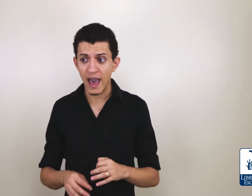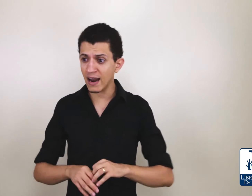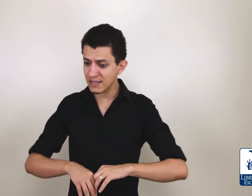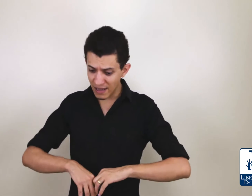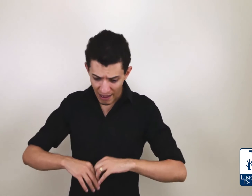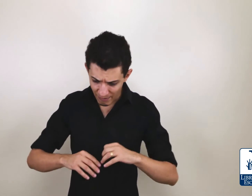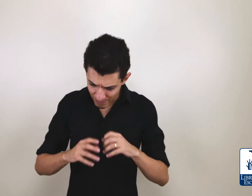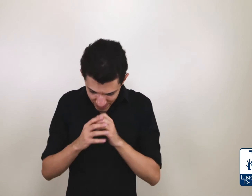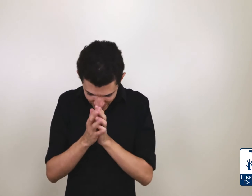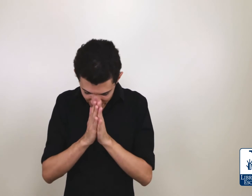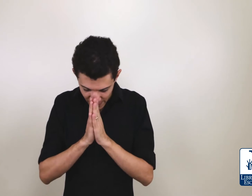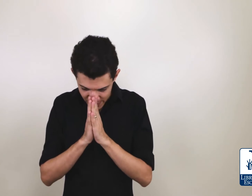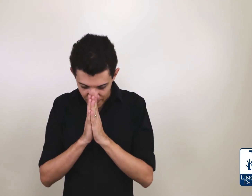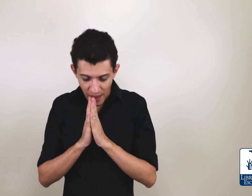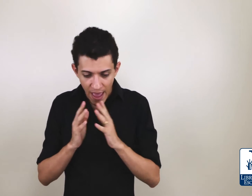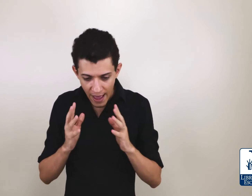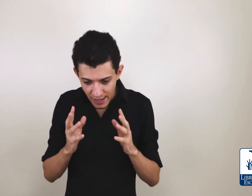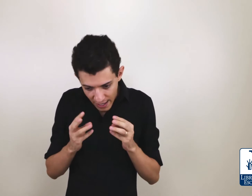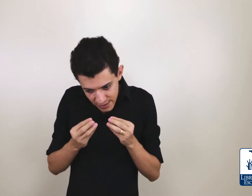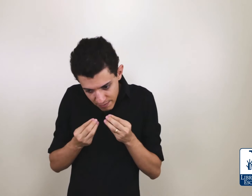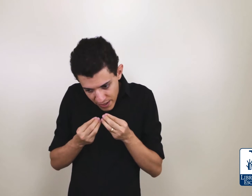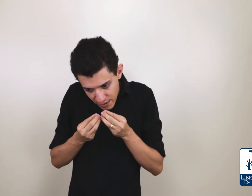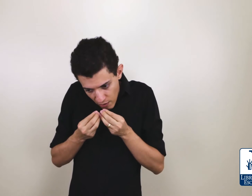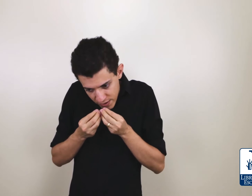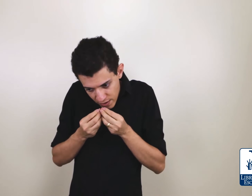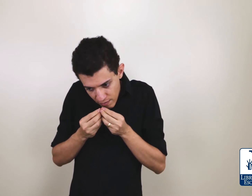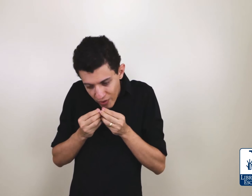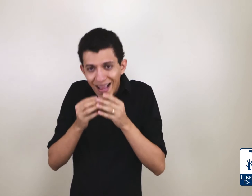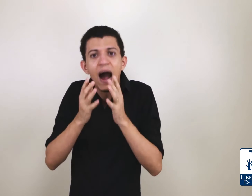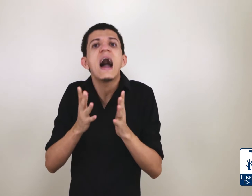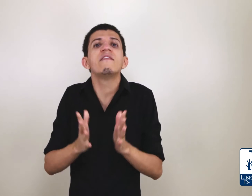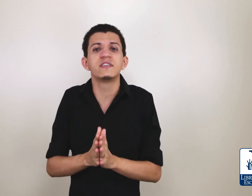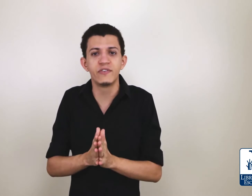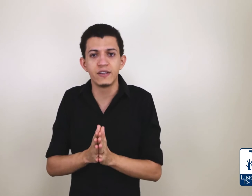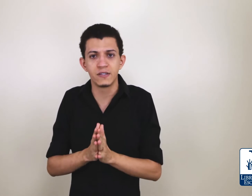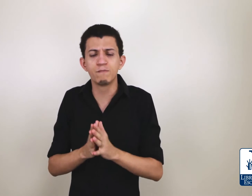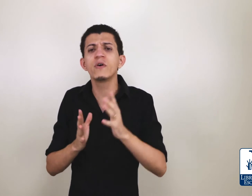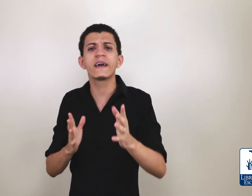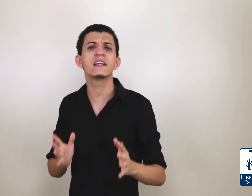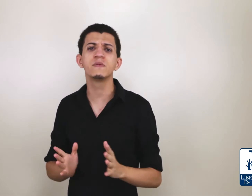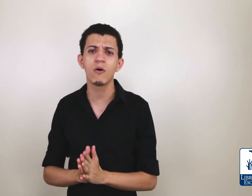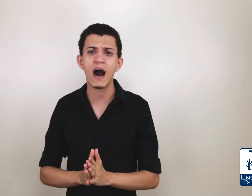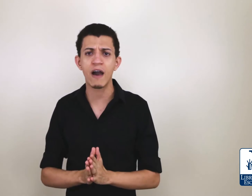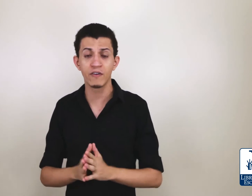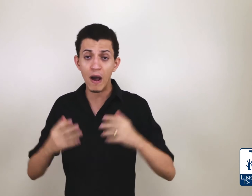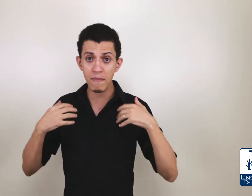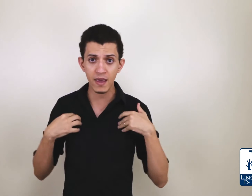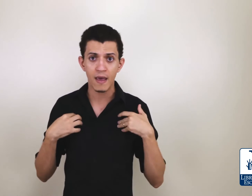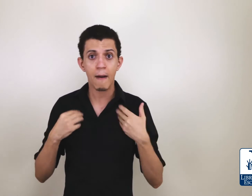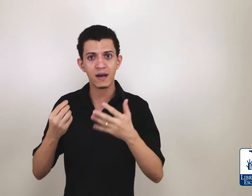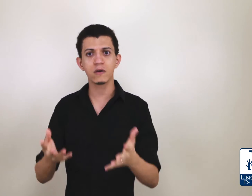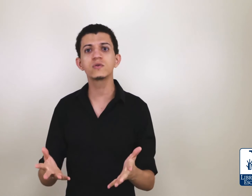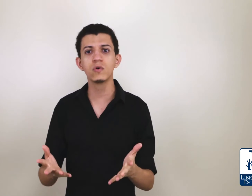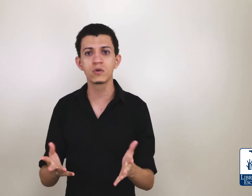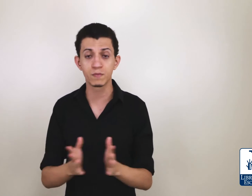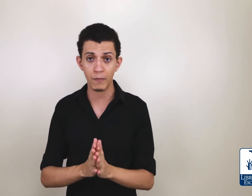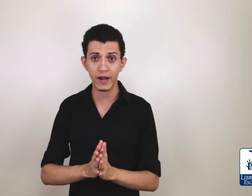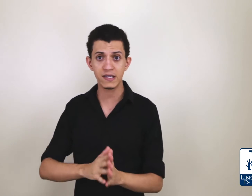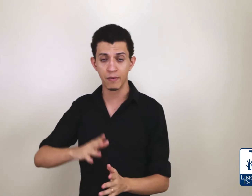elas me dão muita raiva às vezes. Por que elas me dão raiva? Não a mim, mas aos surdos. Porque, por exemplo,